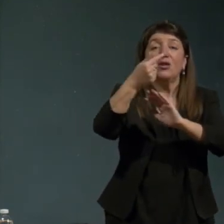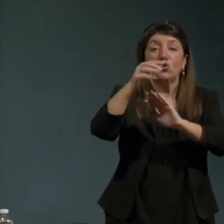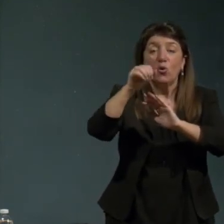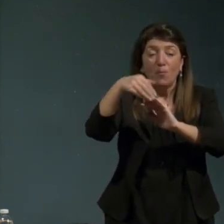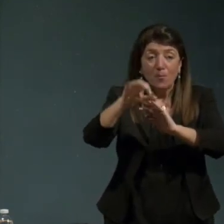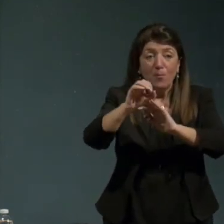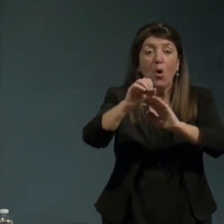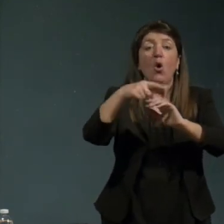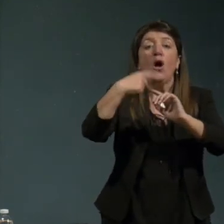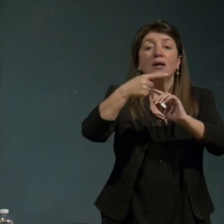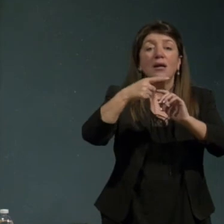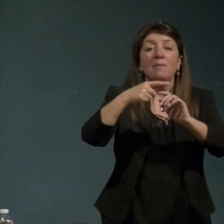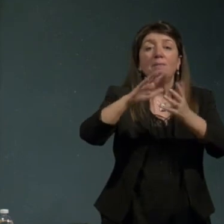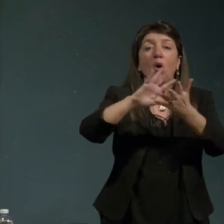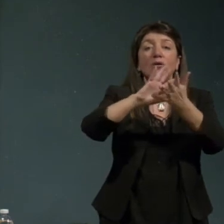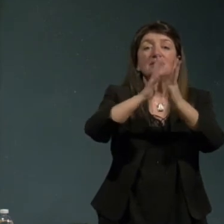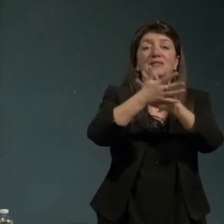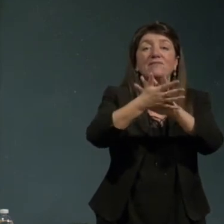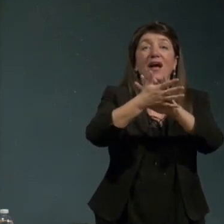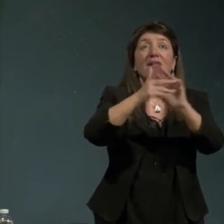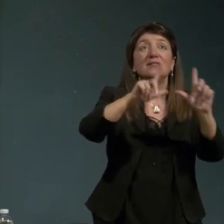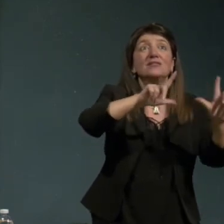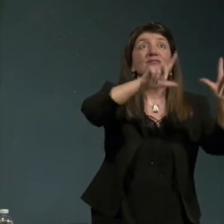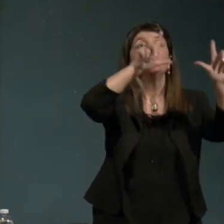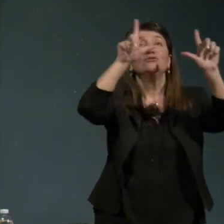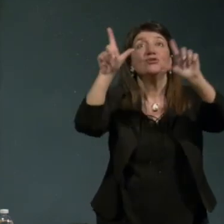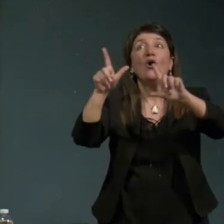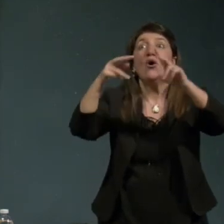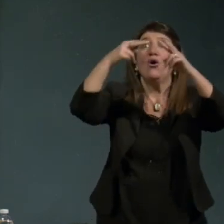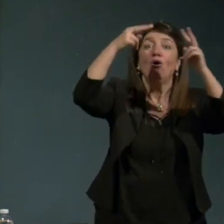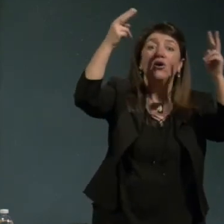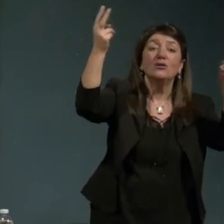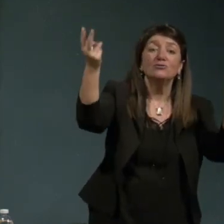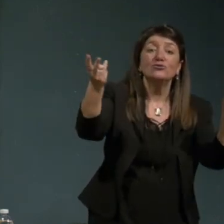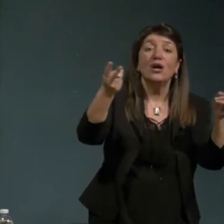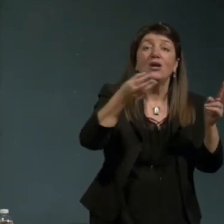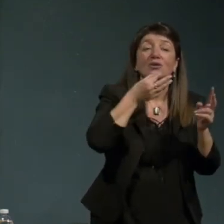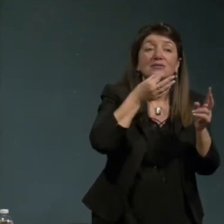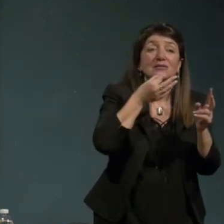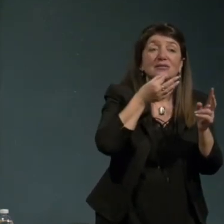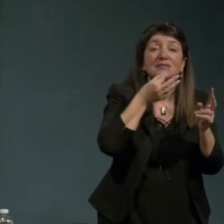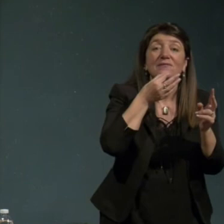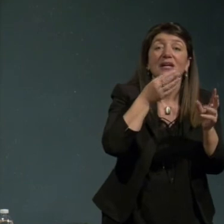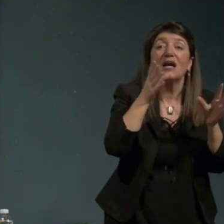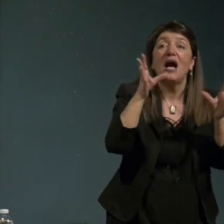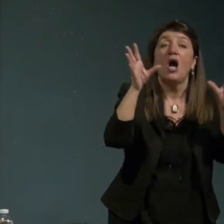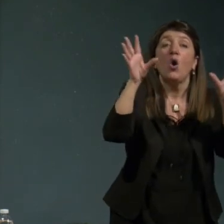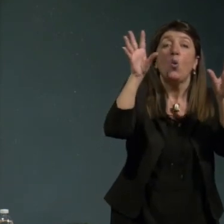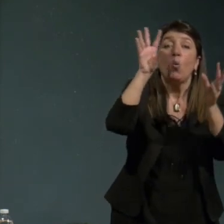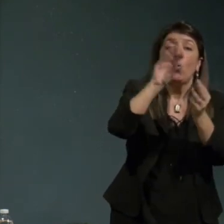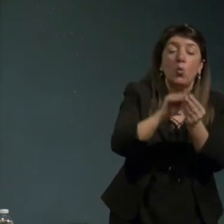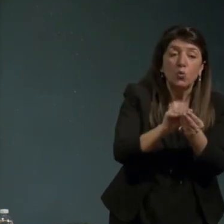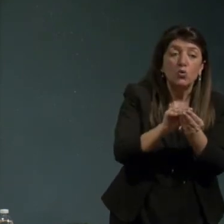trasformano in astro il sole galaxie è un processo di unione processo di